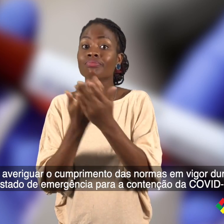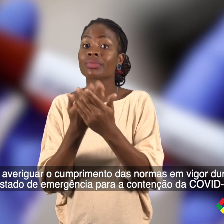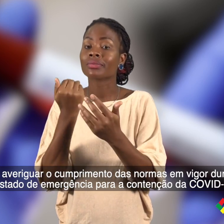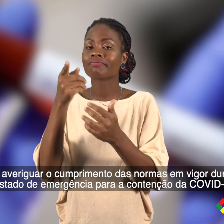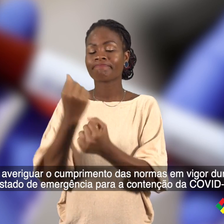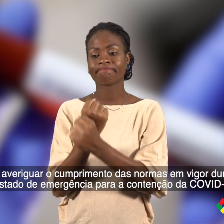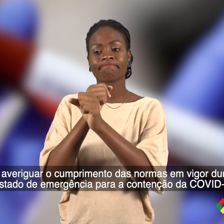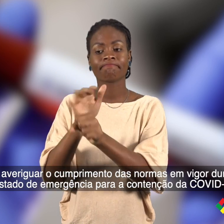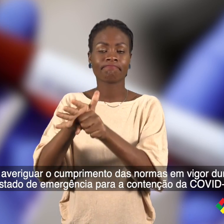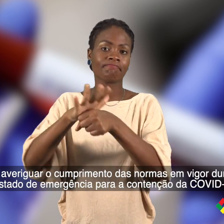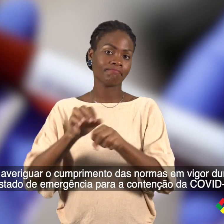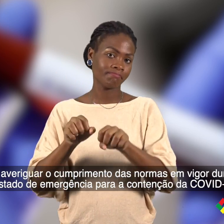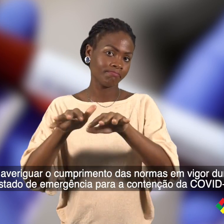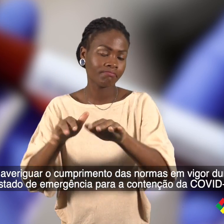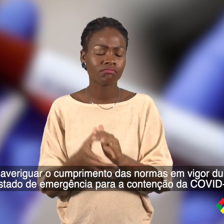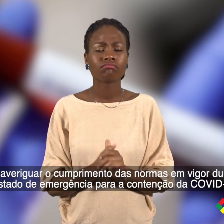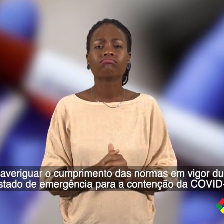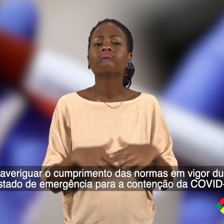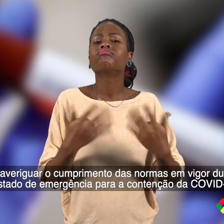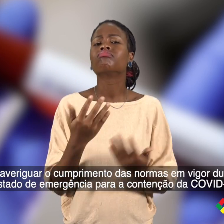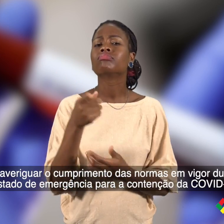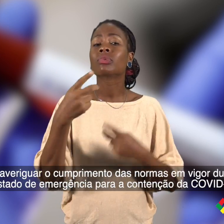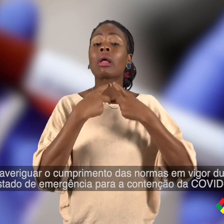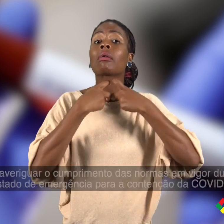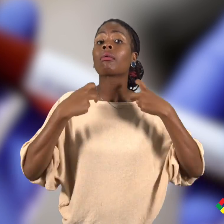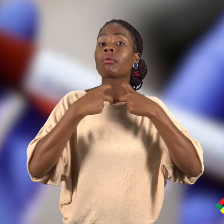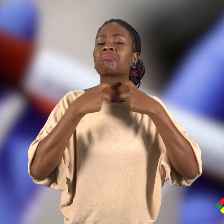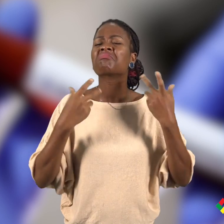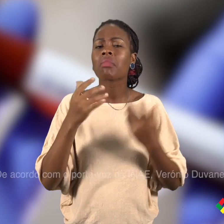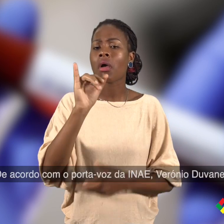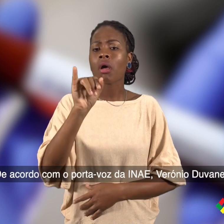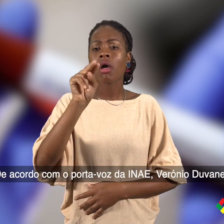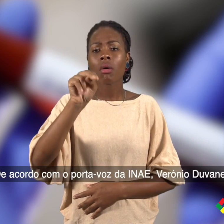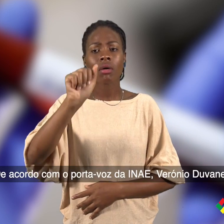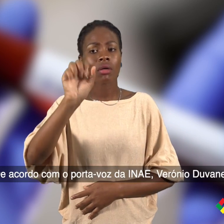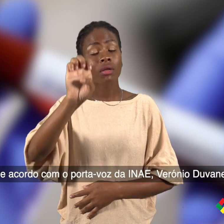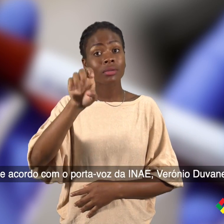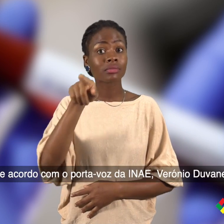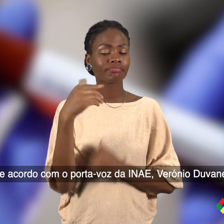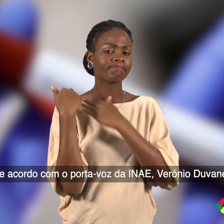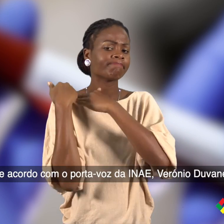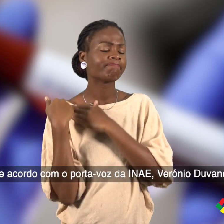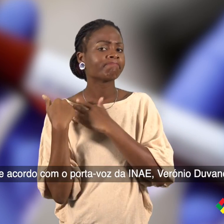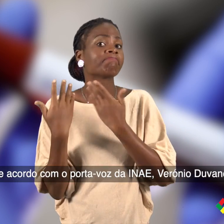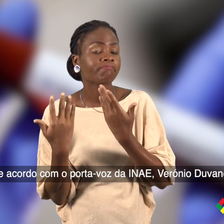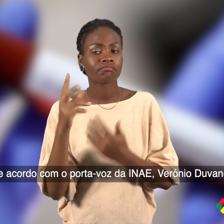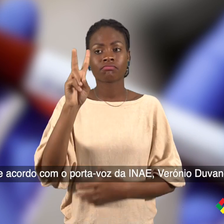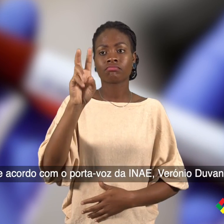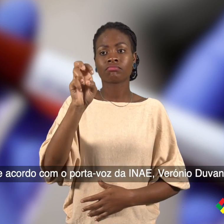estado de emergência para a contenção da Covid-19. De acordo com o portavoz do INAI, Verônio